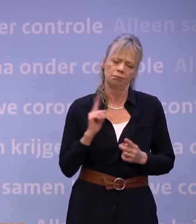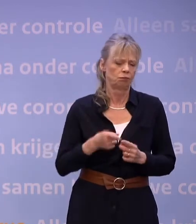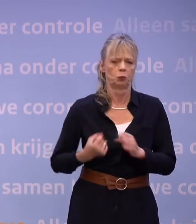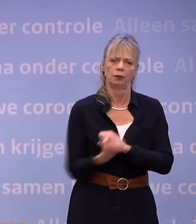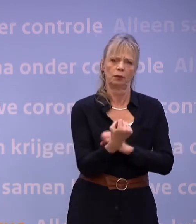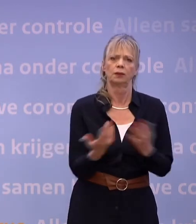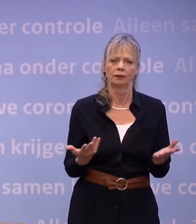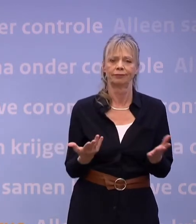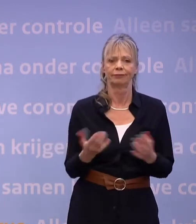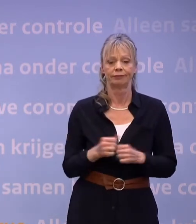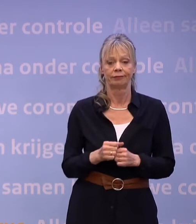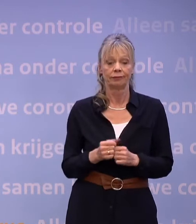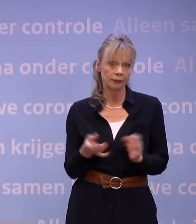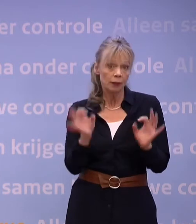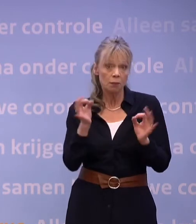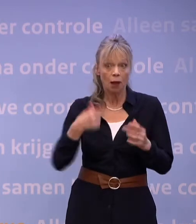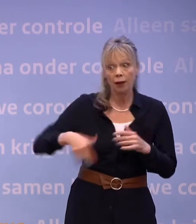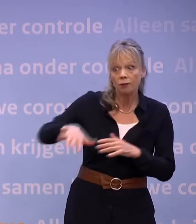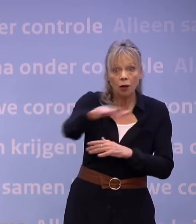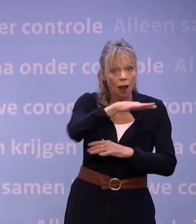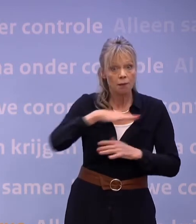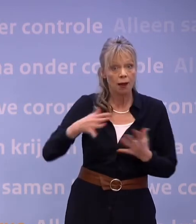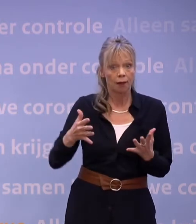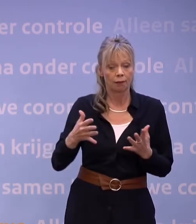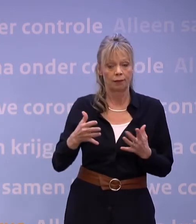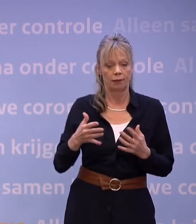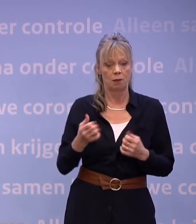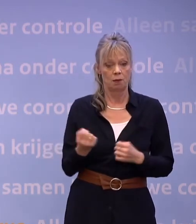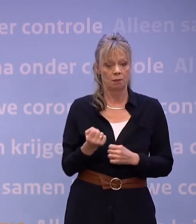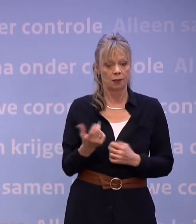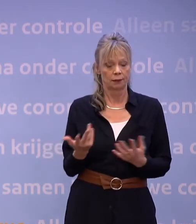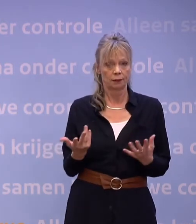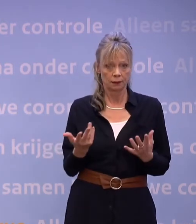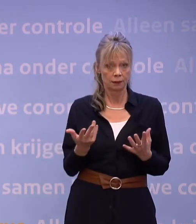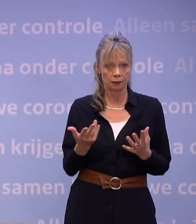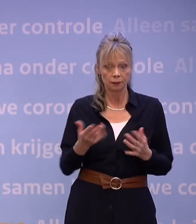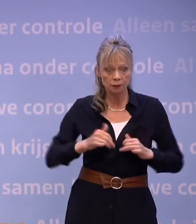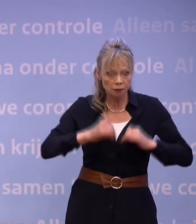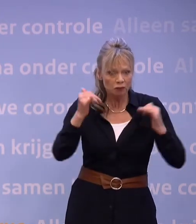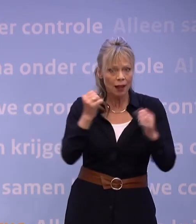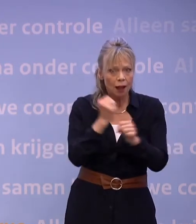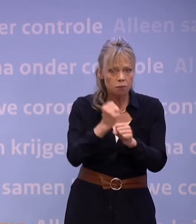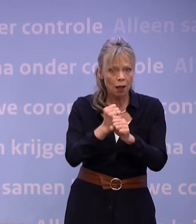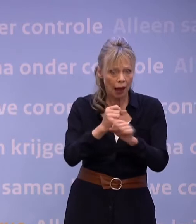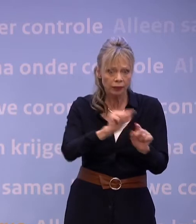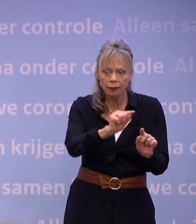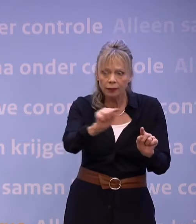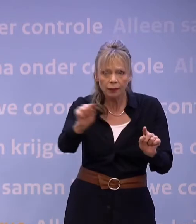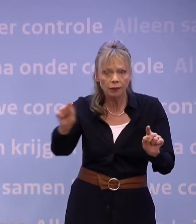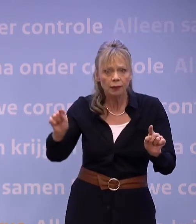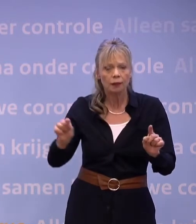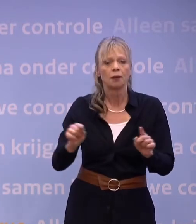En het is ook van belang voor ons allemaal. Niet alleen omdat het om ongelooflijk veel banen gaat, maar ook